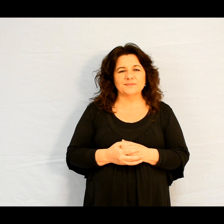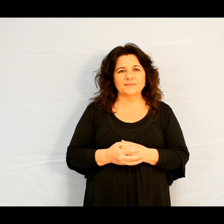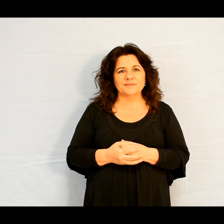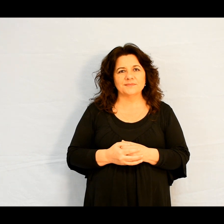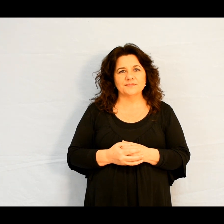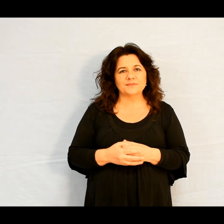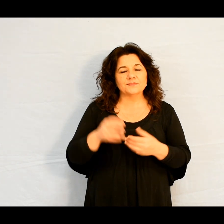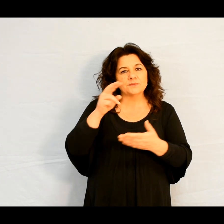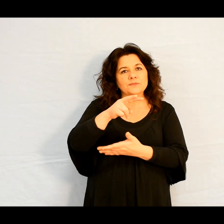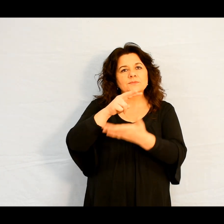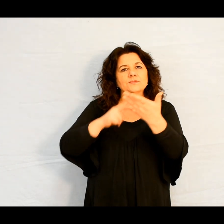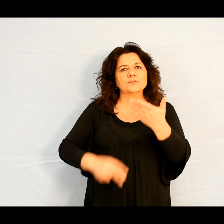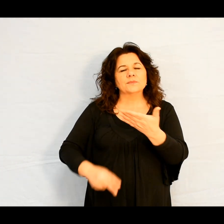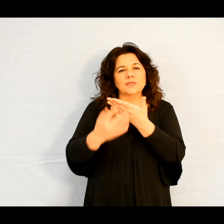Lecture de la lettre aux Hébreux